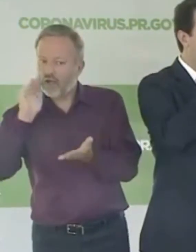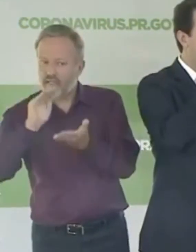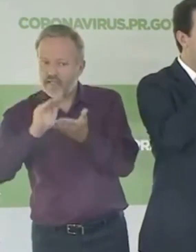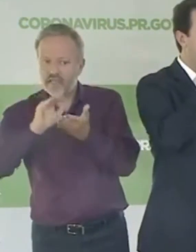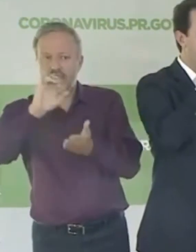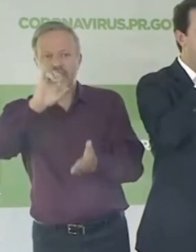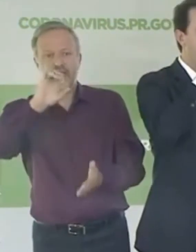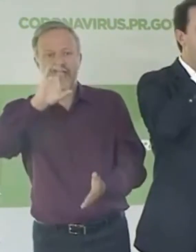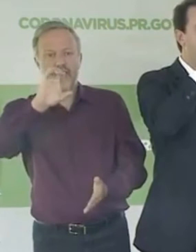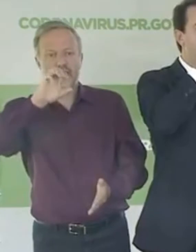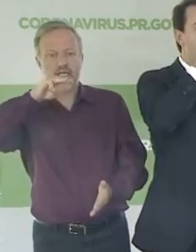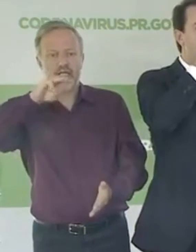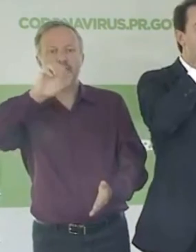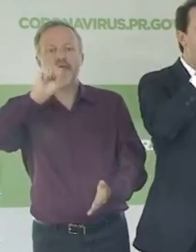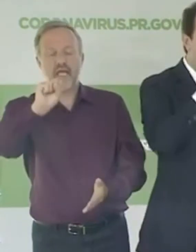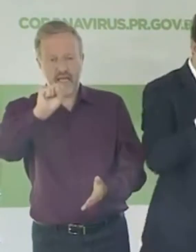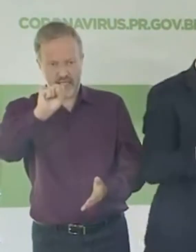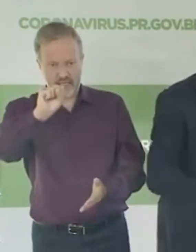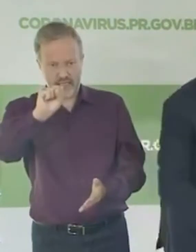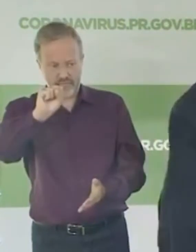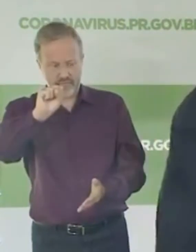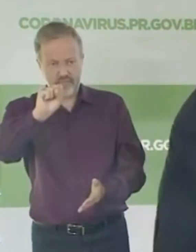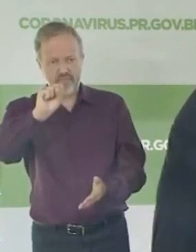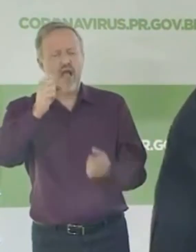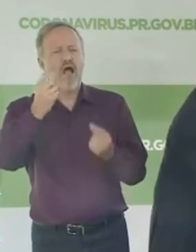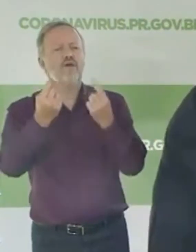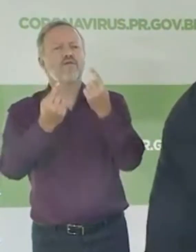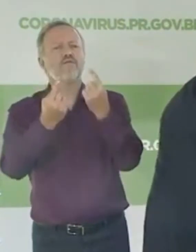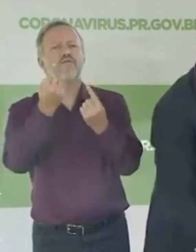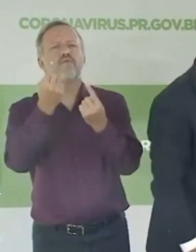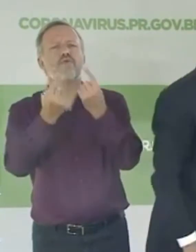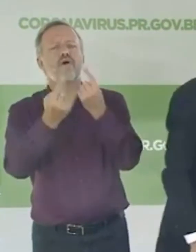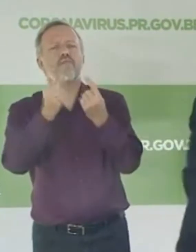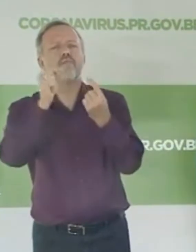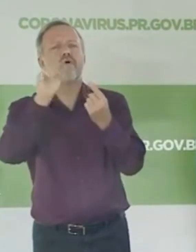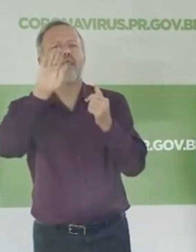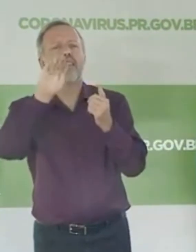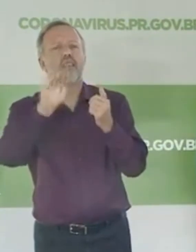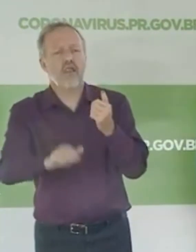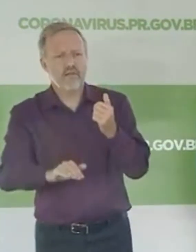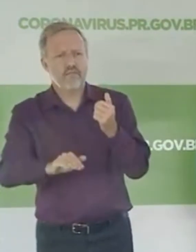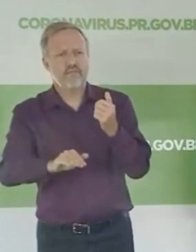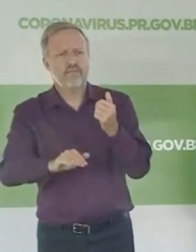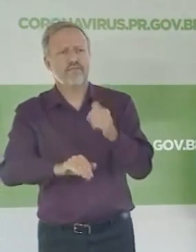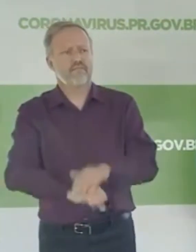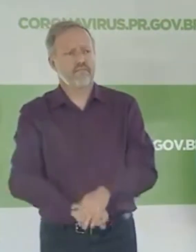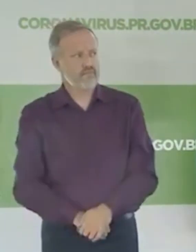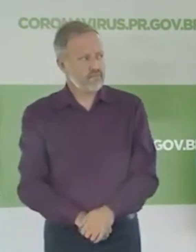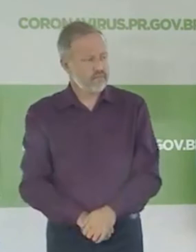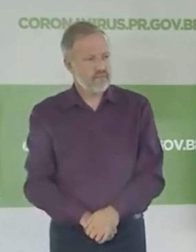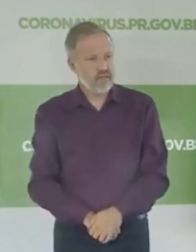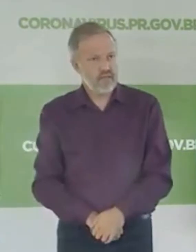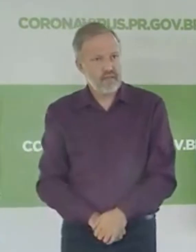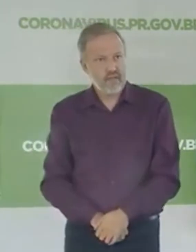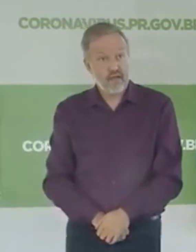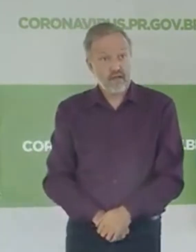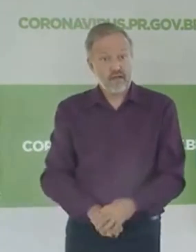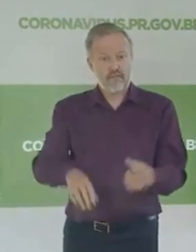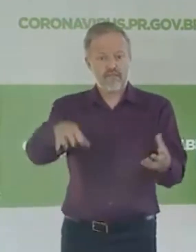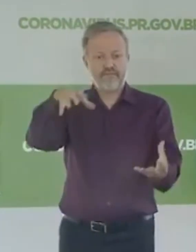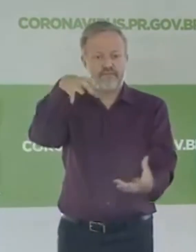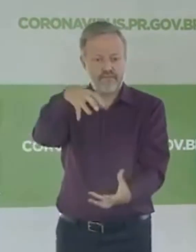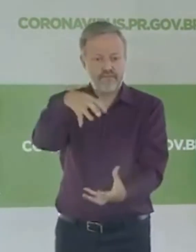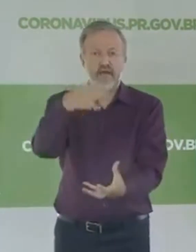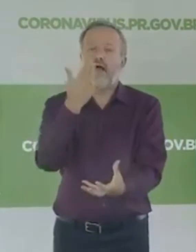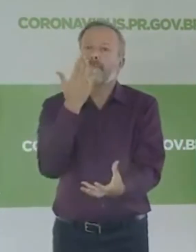o período de calamidade? Se sim, quais os produtos ou quantos itens seriam abrangidos por essa medida? A cesta básica já tem uma